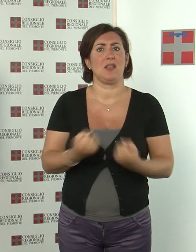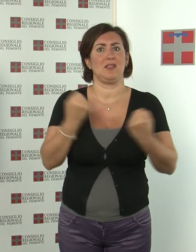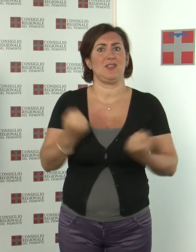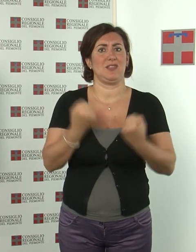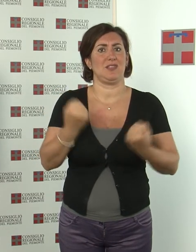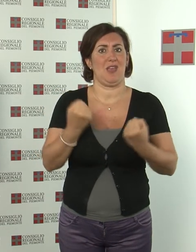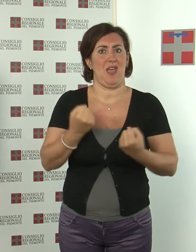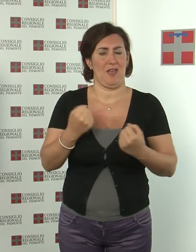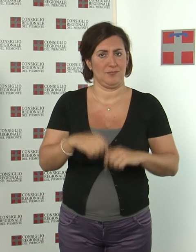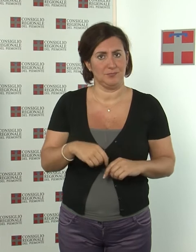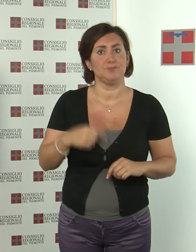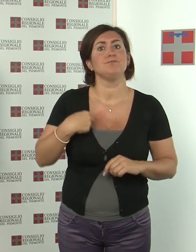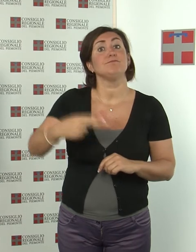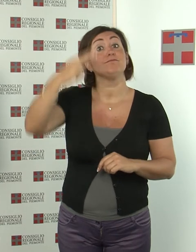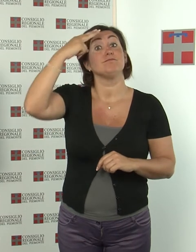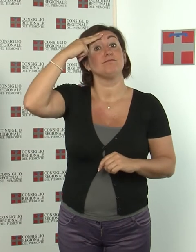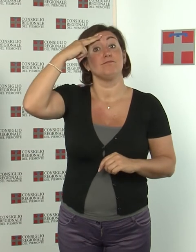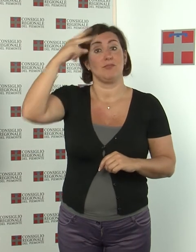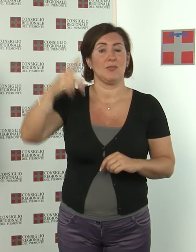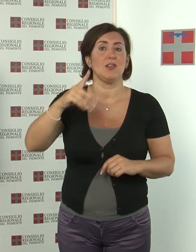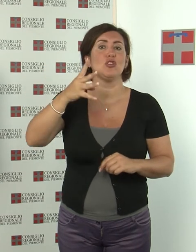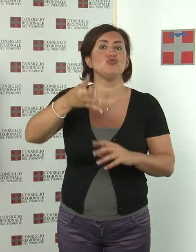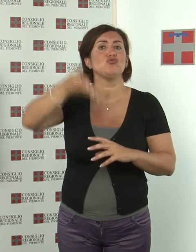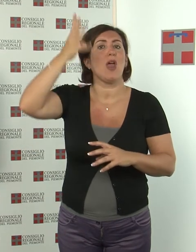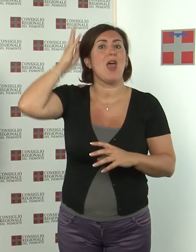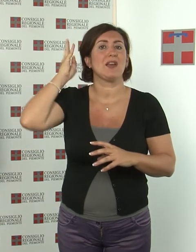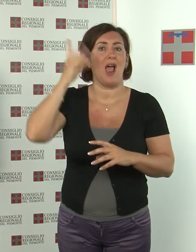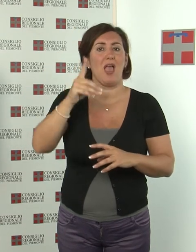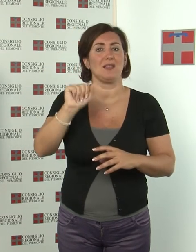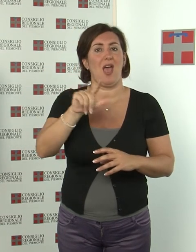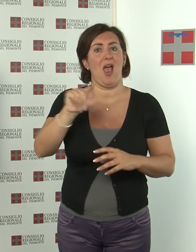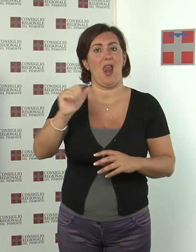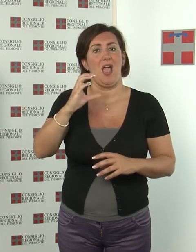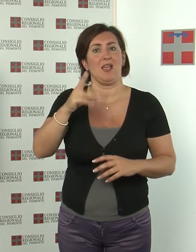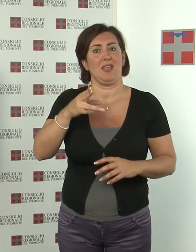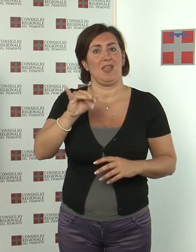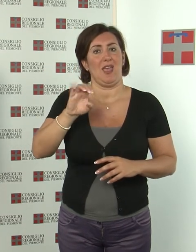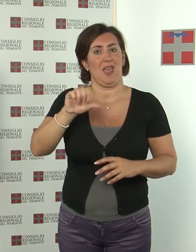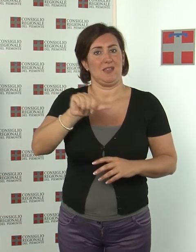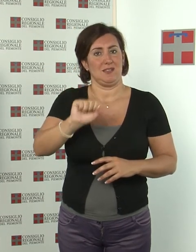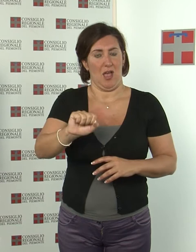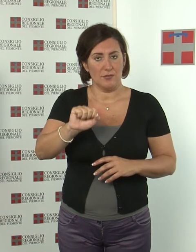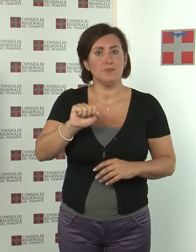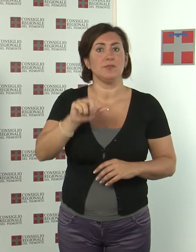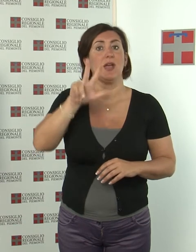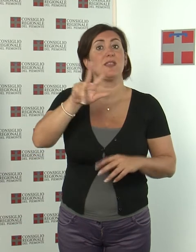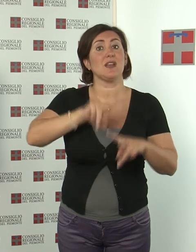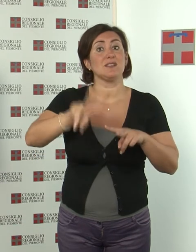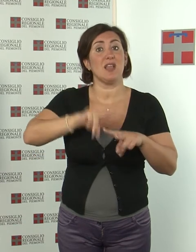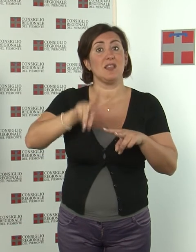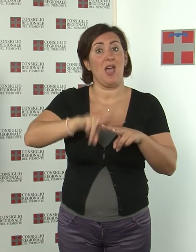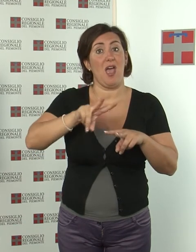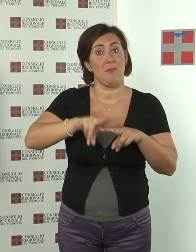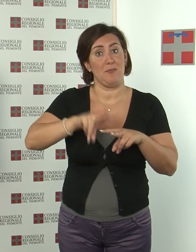generale dalla chiesa. Il 3 settembre nella sala rossa del comune di Torino è stato commemorato alla presenza delle più alte